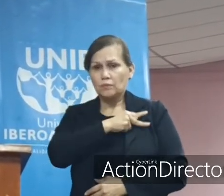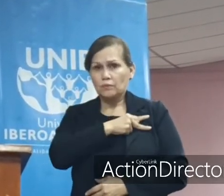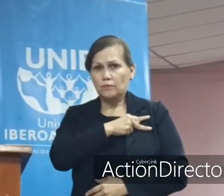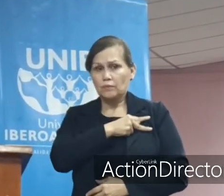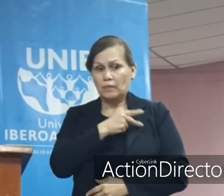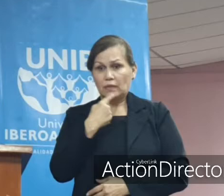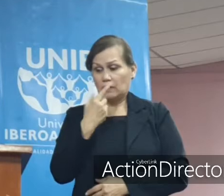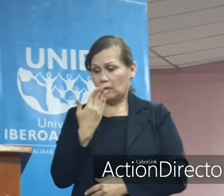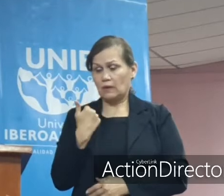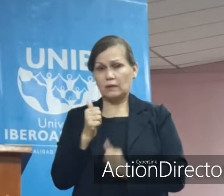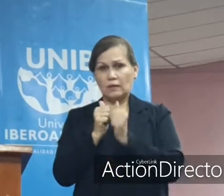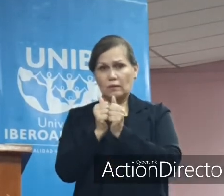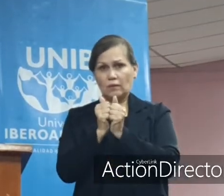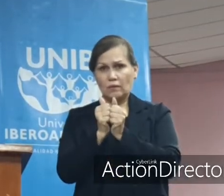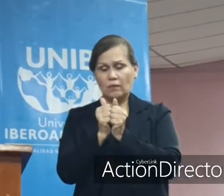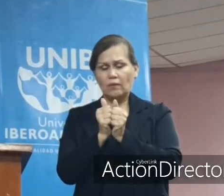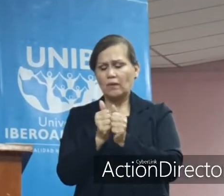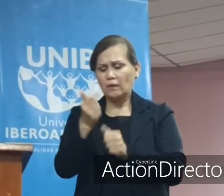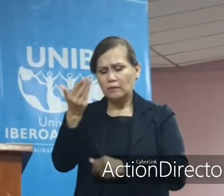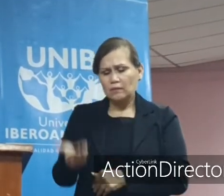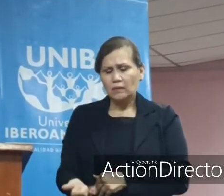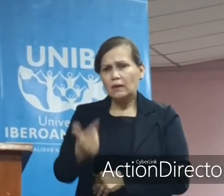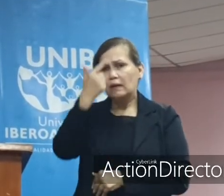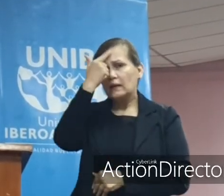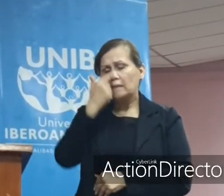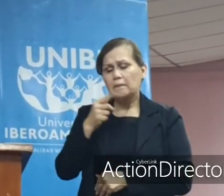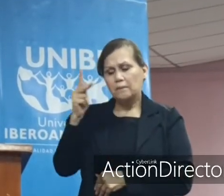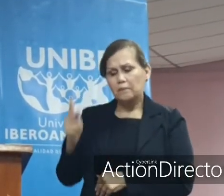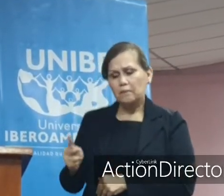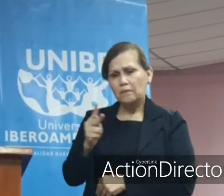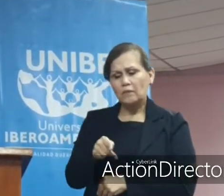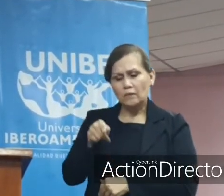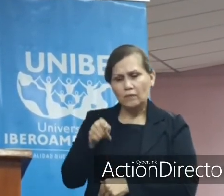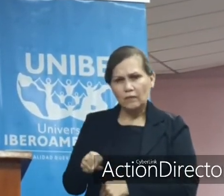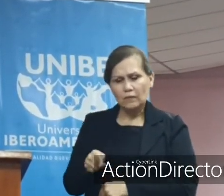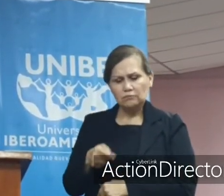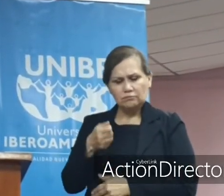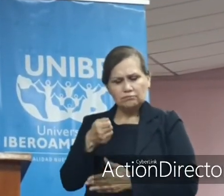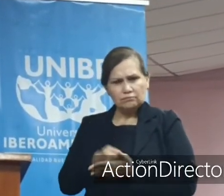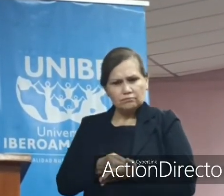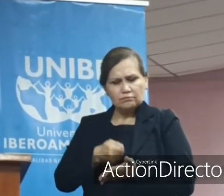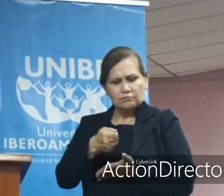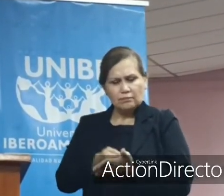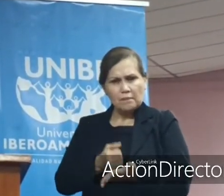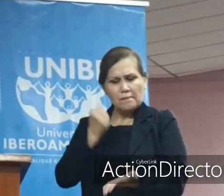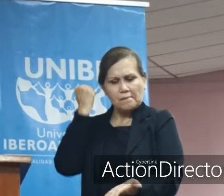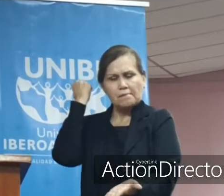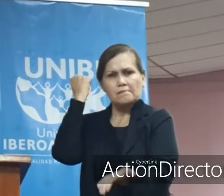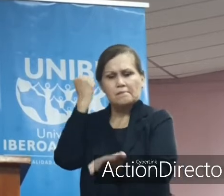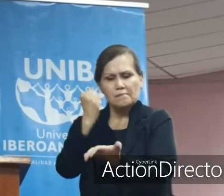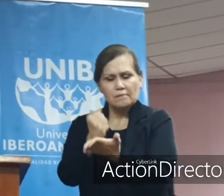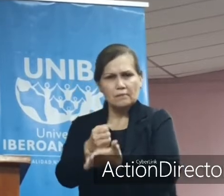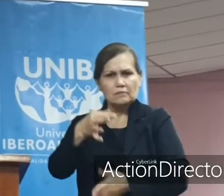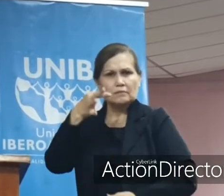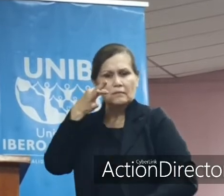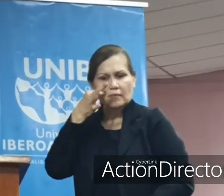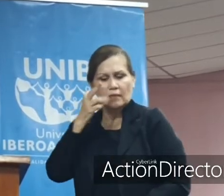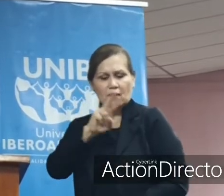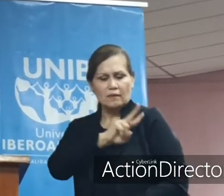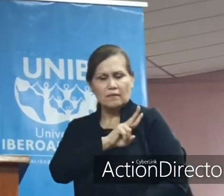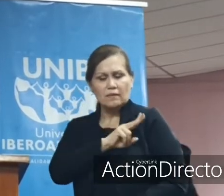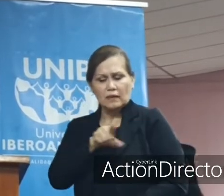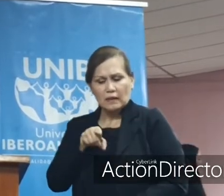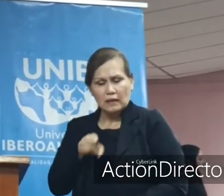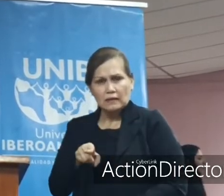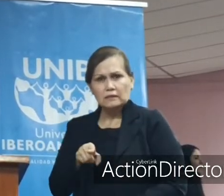compañera, se entrega a los maestros, a aquellas personas que dejan huella, testimonio de vida, que son